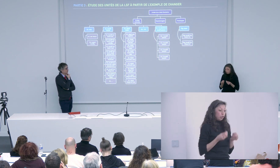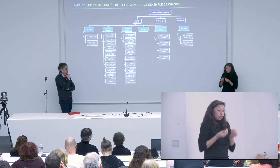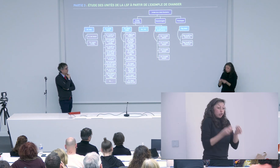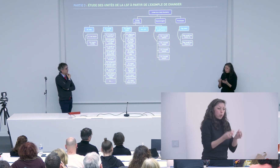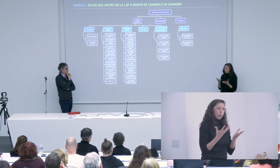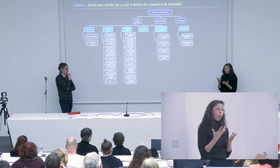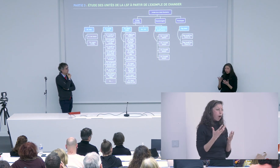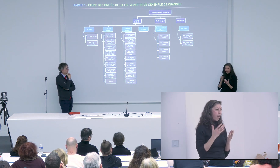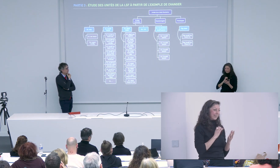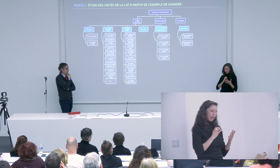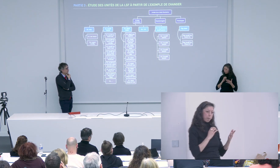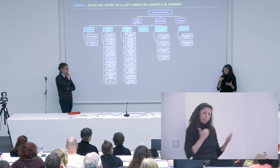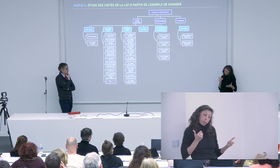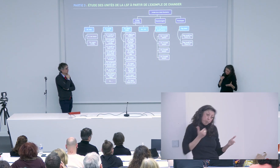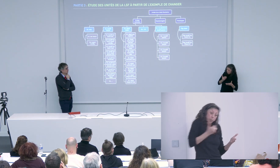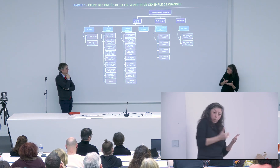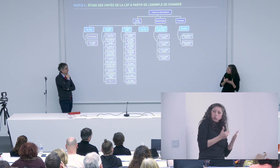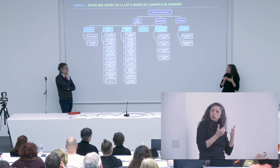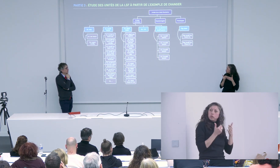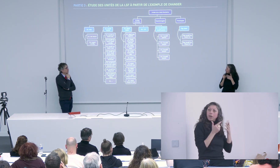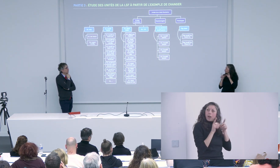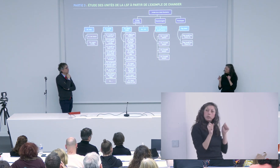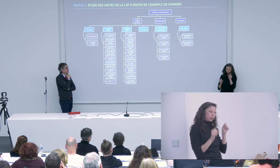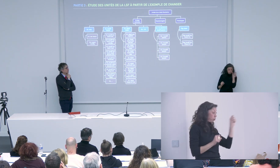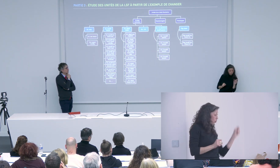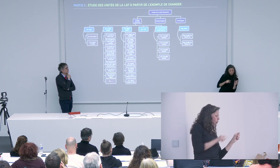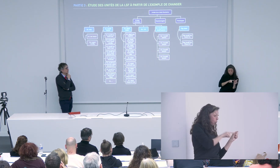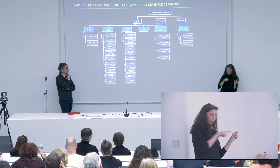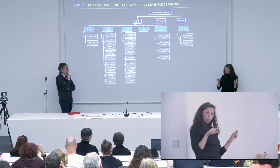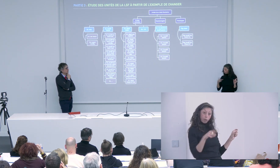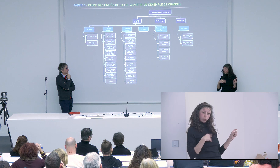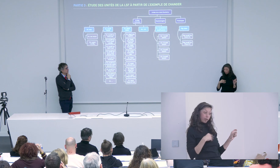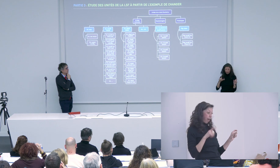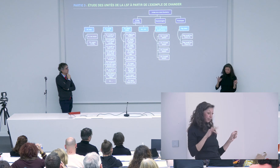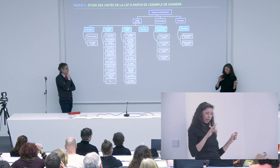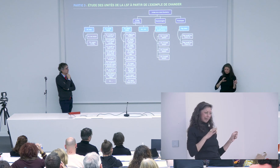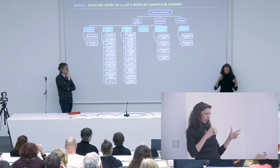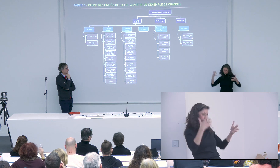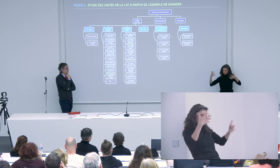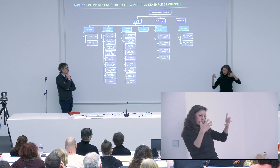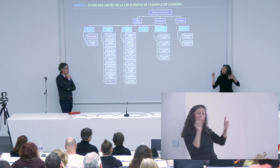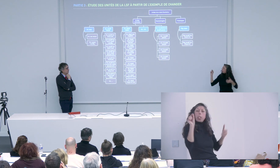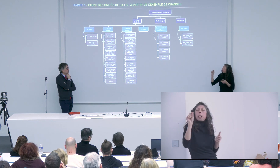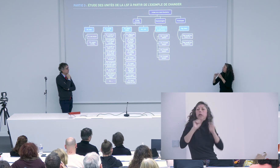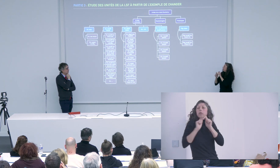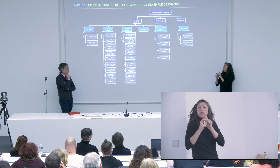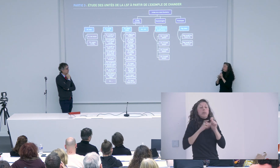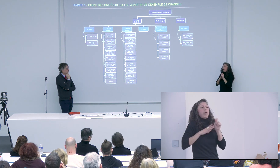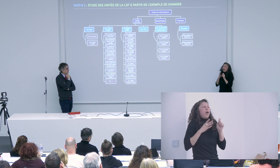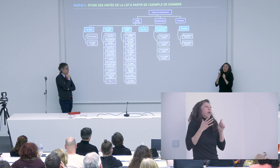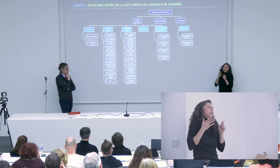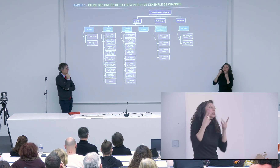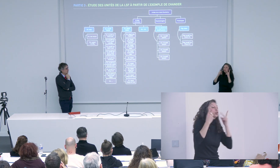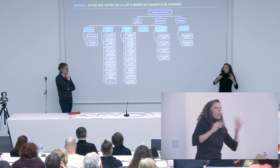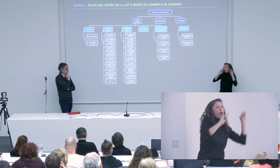faut s'y mettre et c'est quand même pas évident puisque c'est plein de notions qui sont hors du cadre et donc mon idée